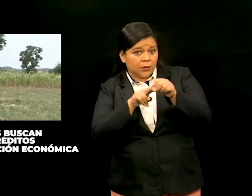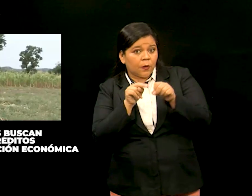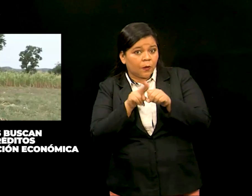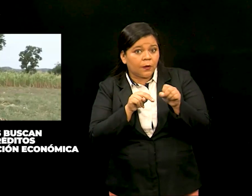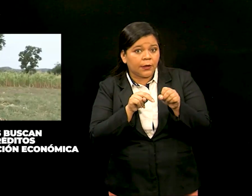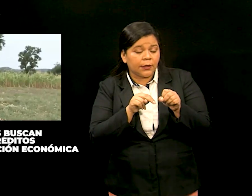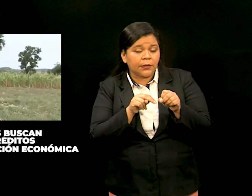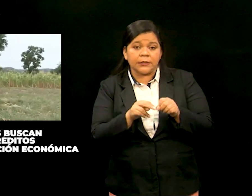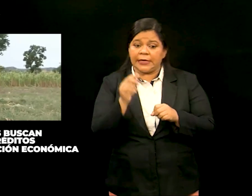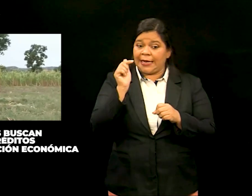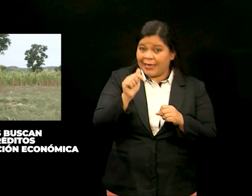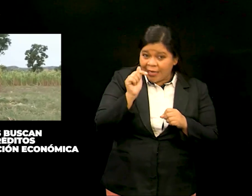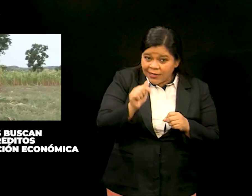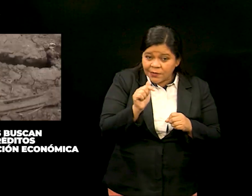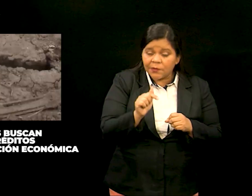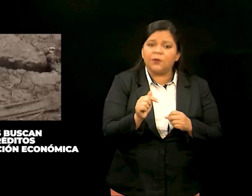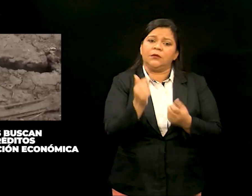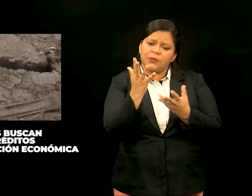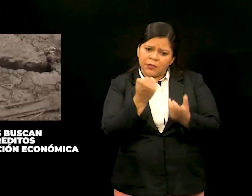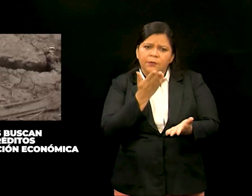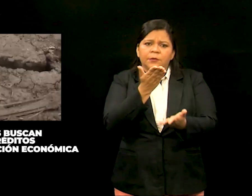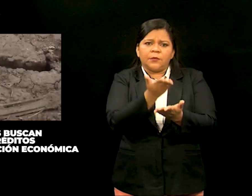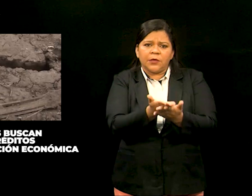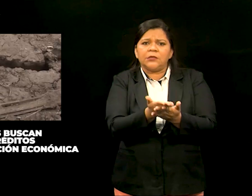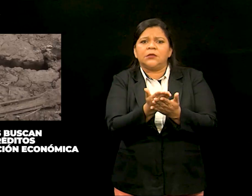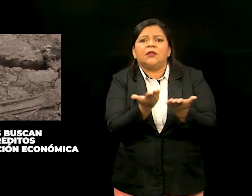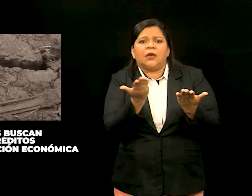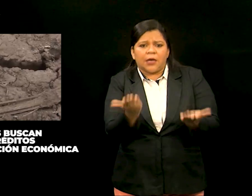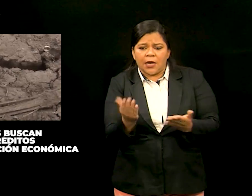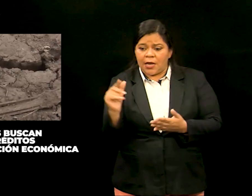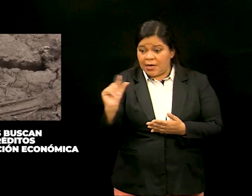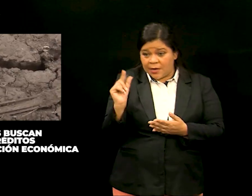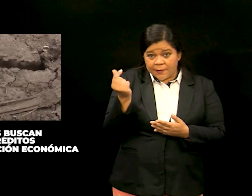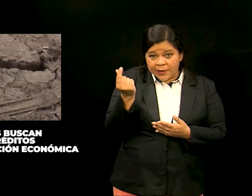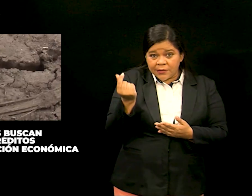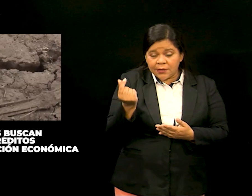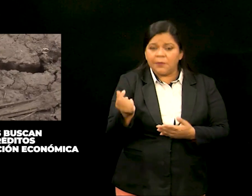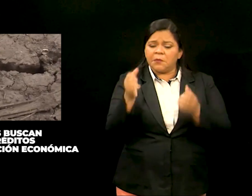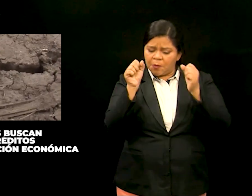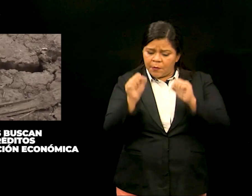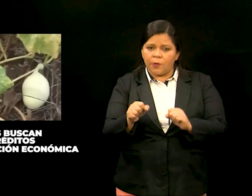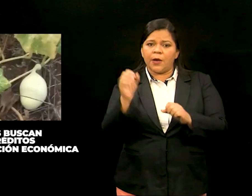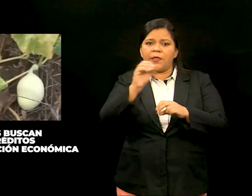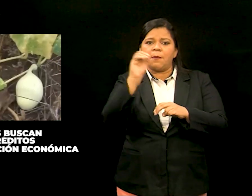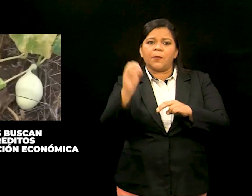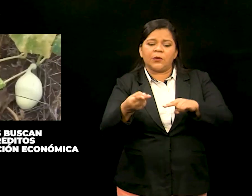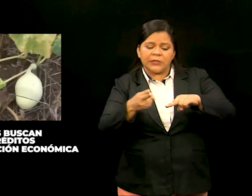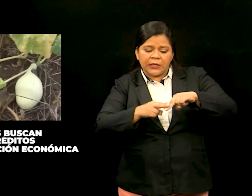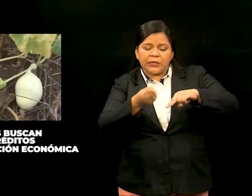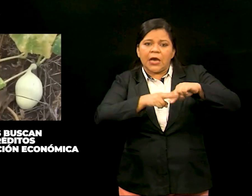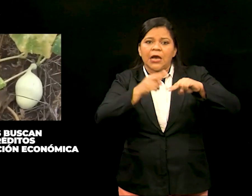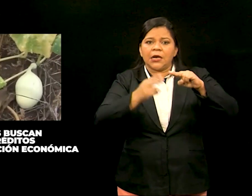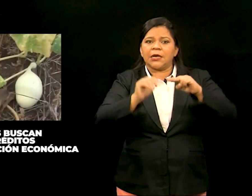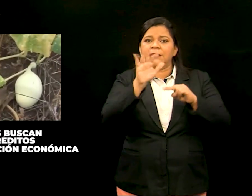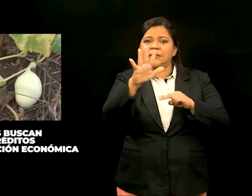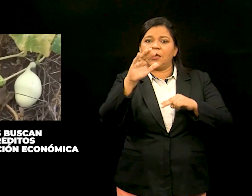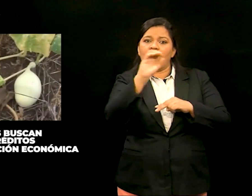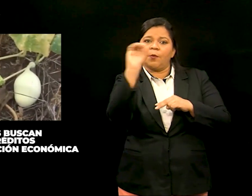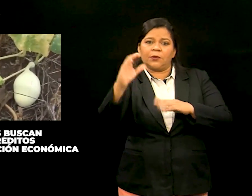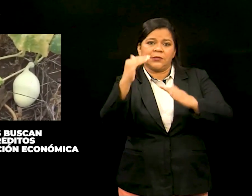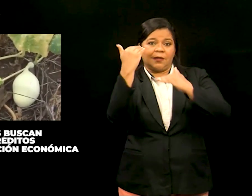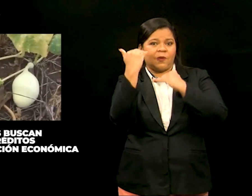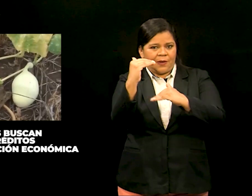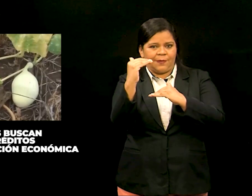Sobre esa base, proponen que las condiciones del financiamiento sean a una tasa de interés máxima del 5%